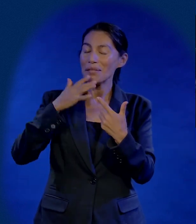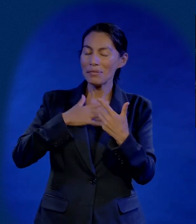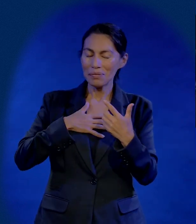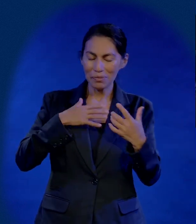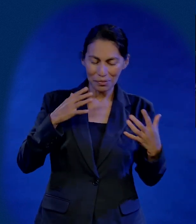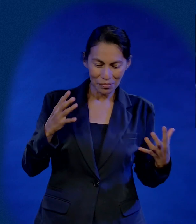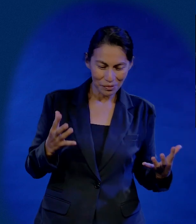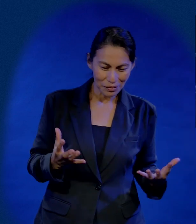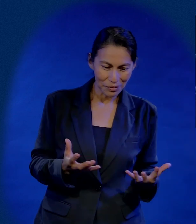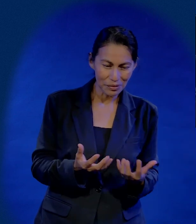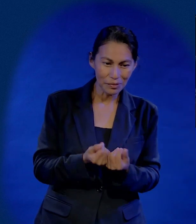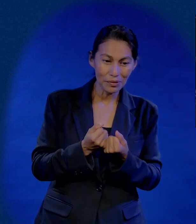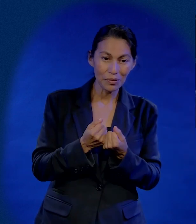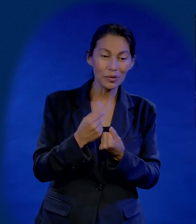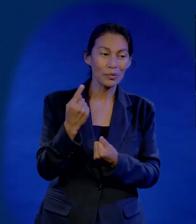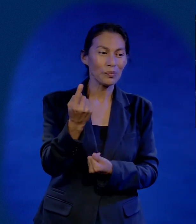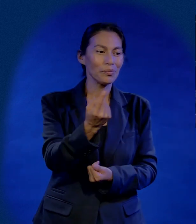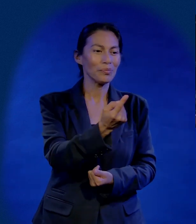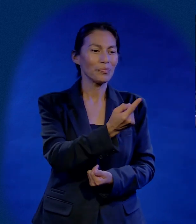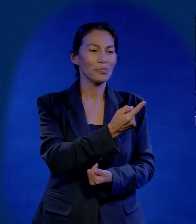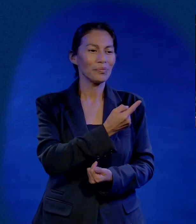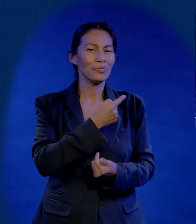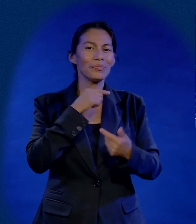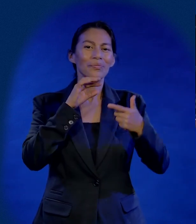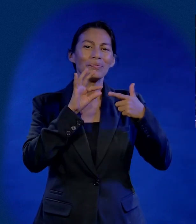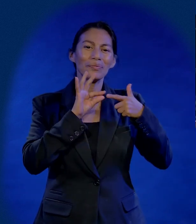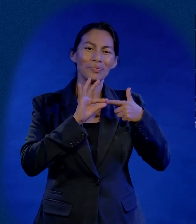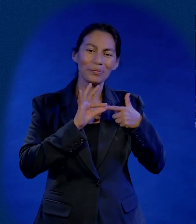gracia Del salvador